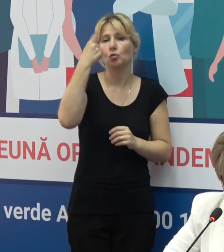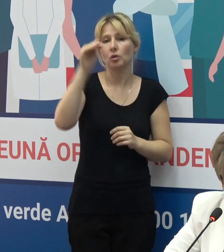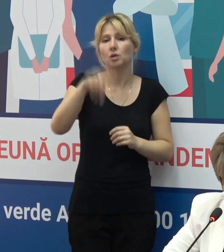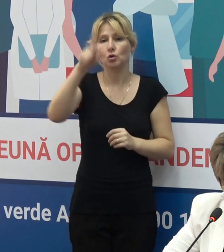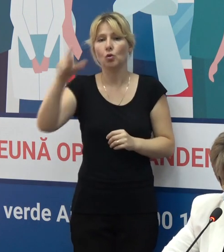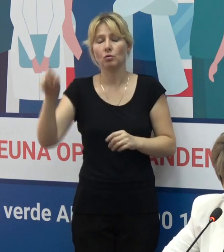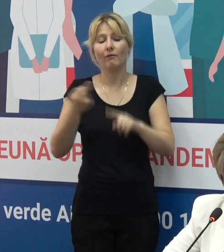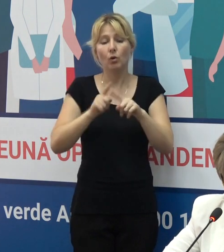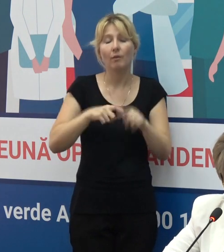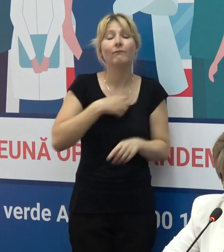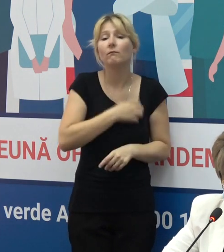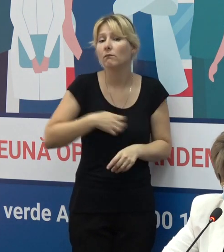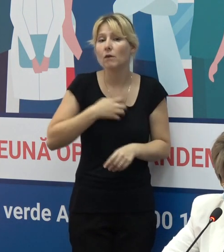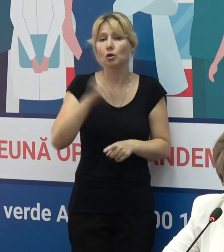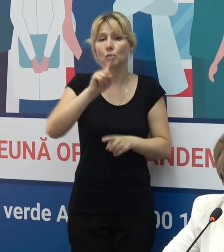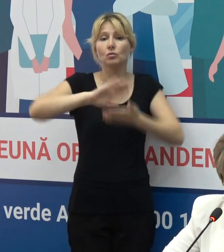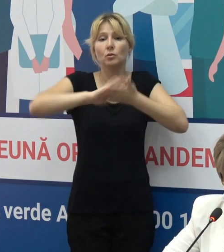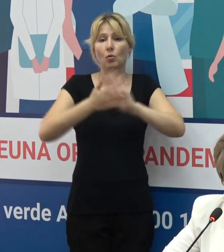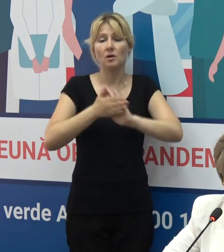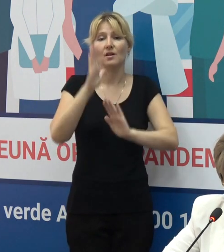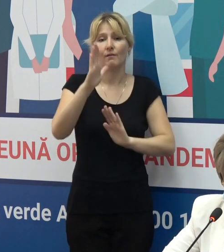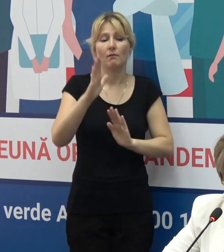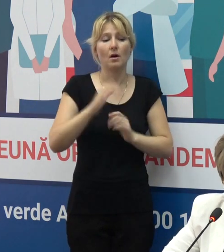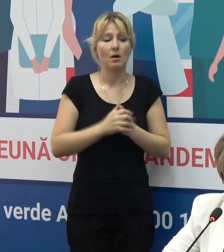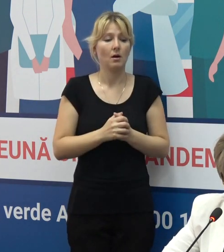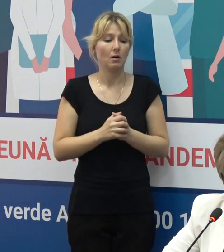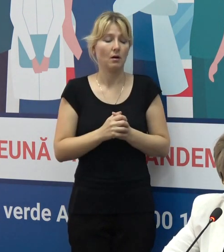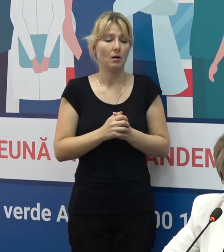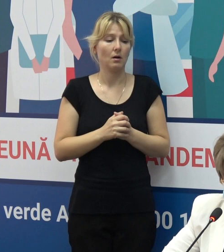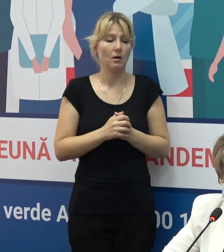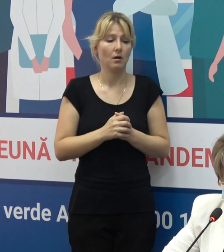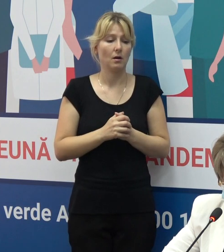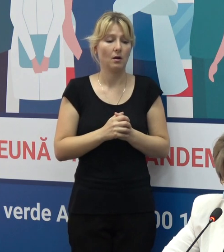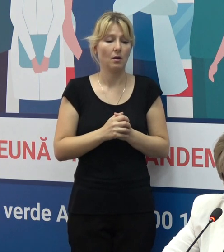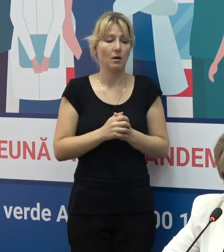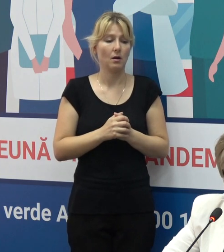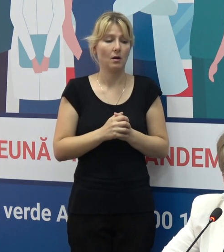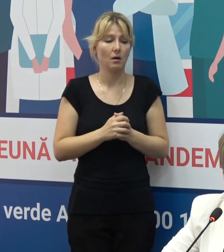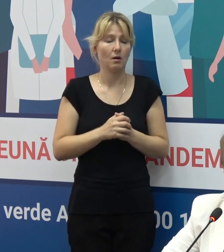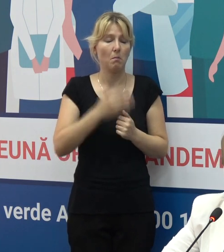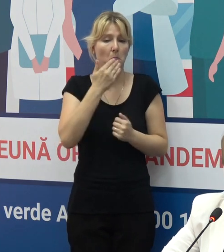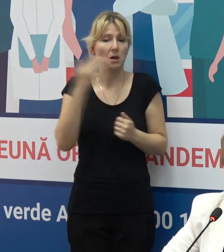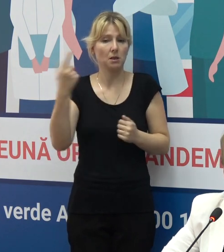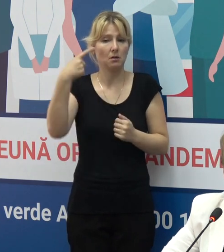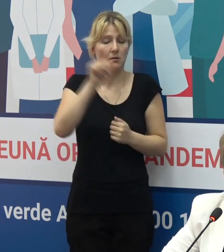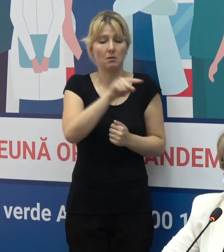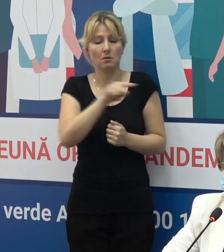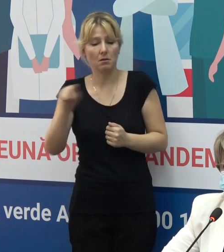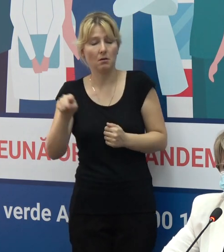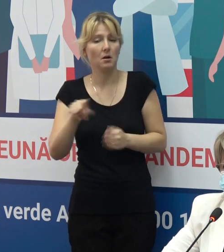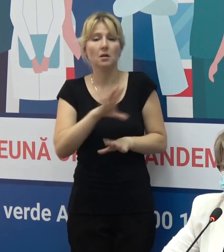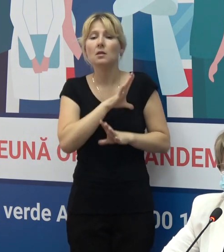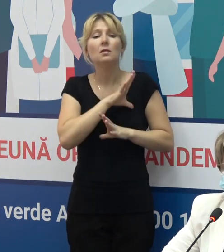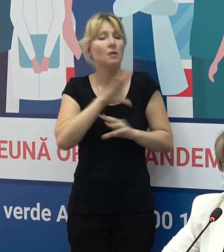Este important să menționez și situația din Elveția, în care ultima săptămână nu au